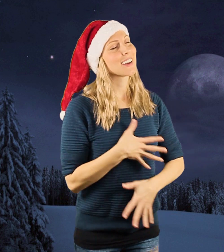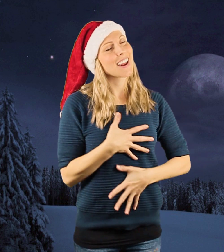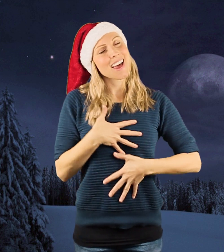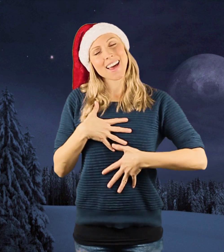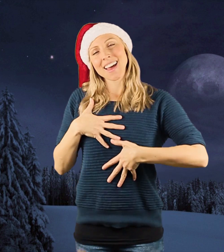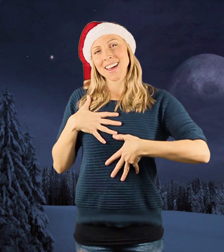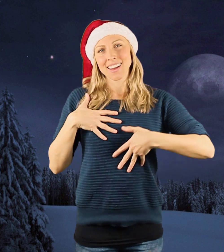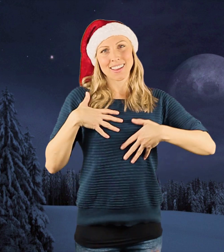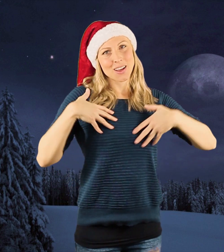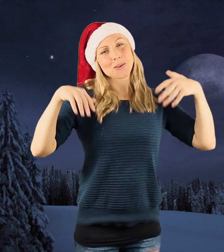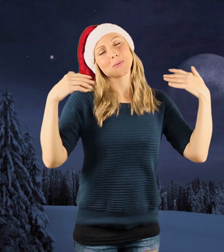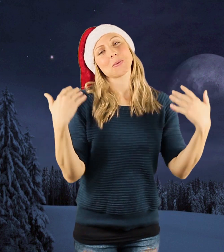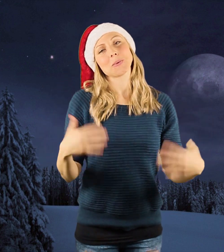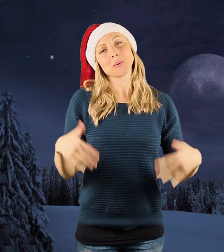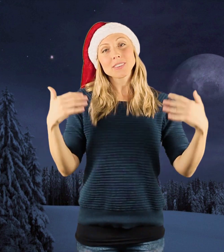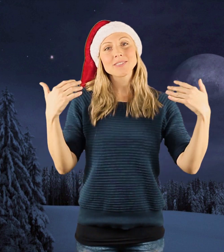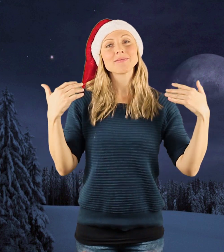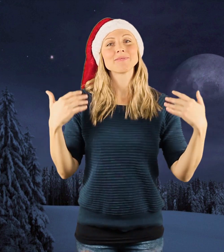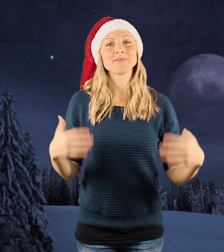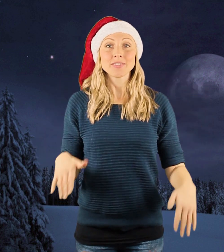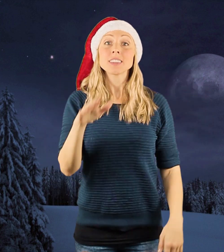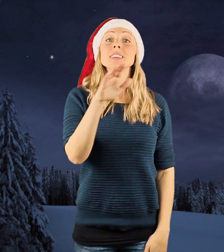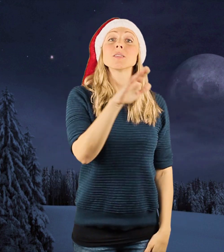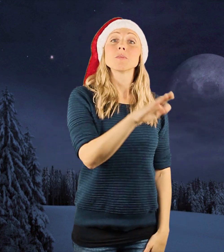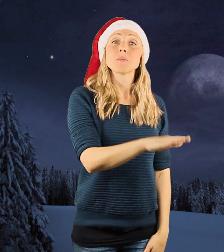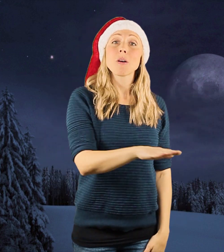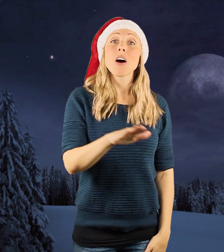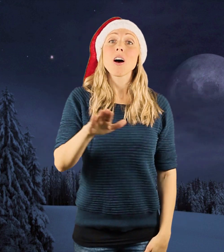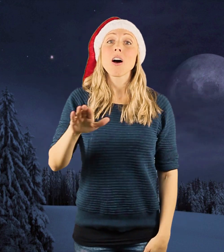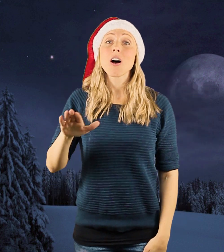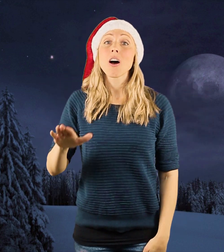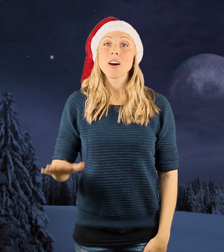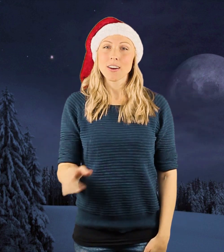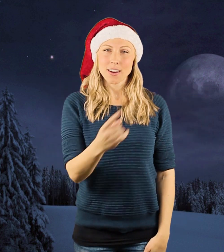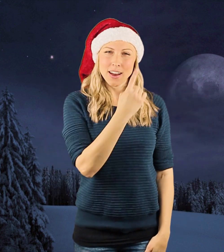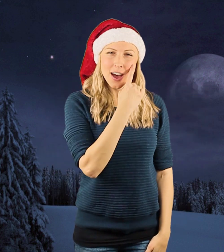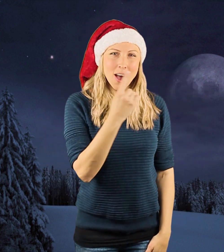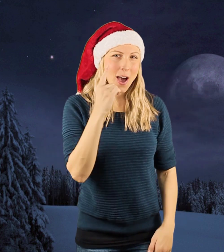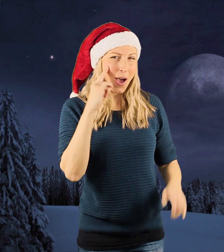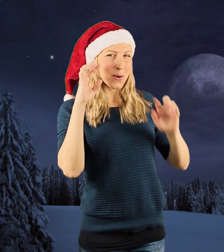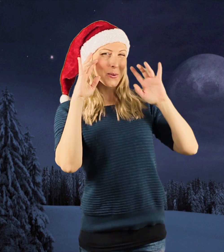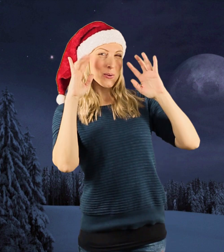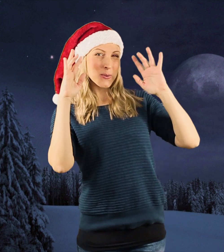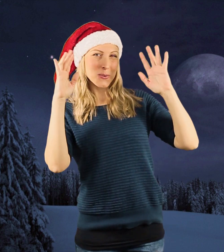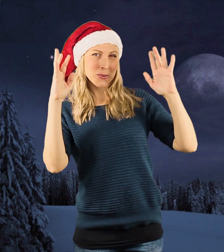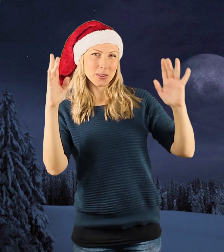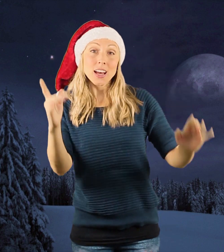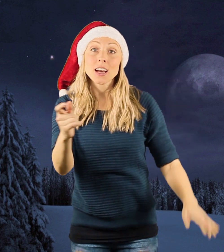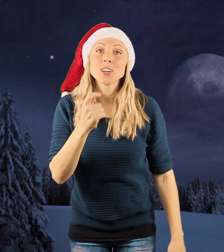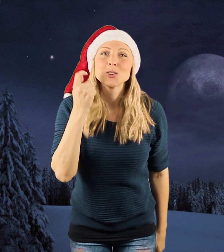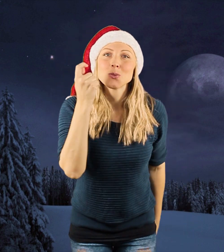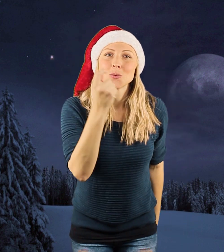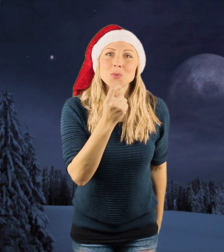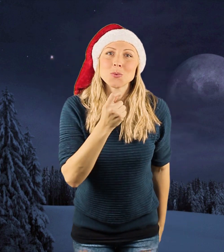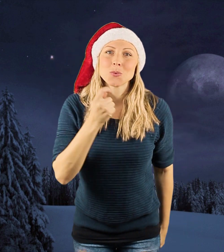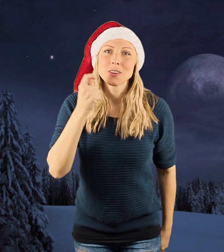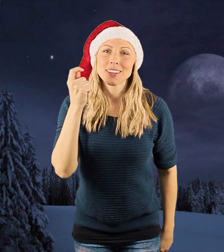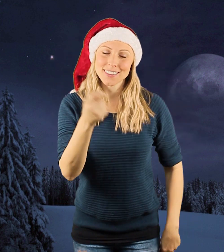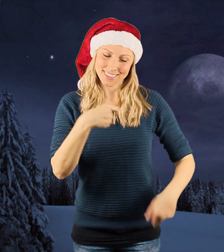Ljuden här I ett barns klara ögon Ljuden